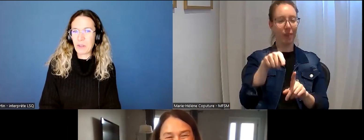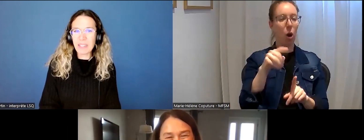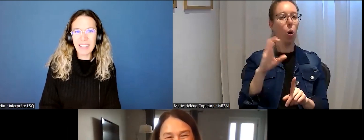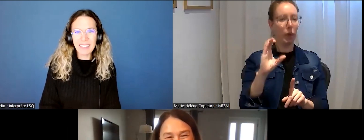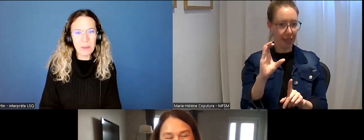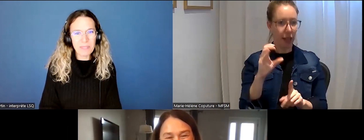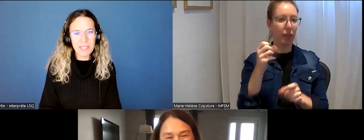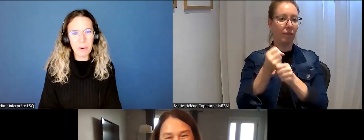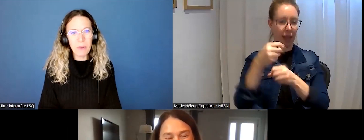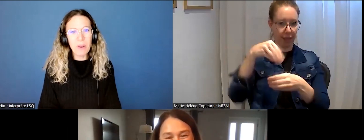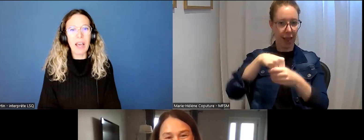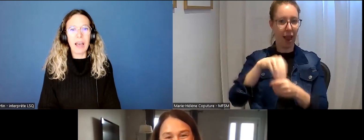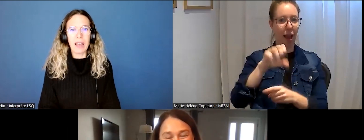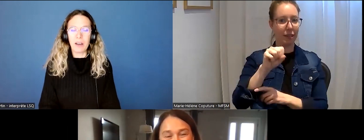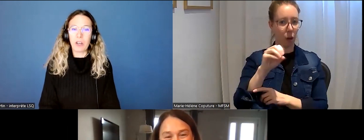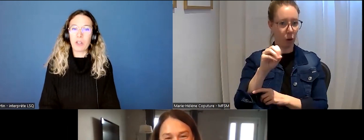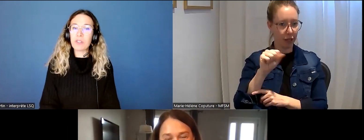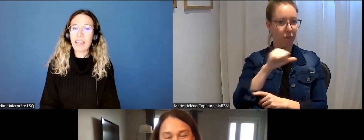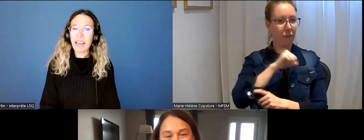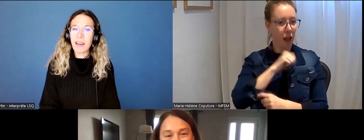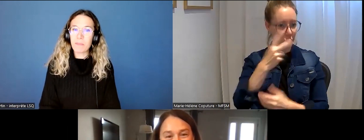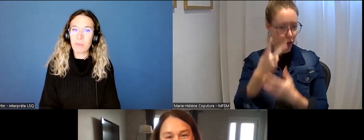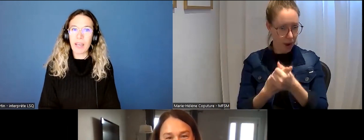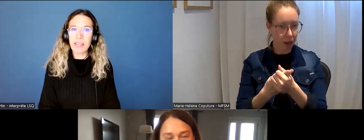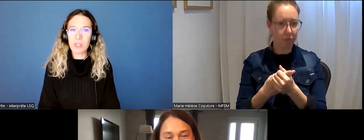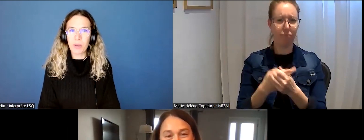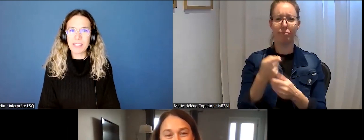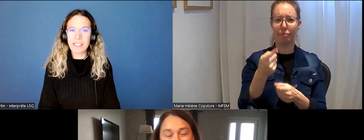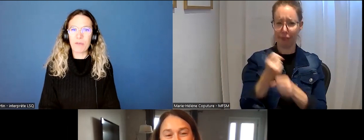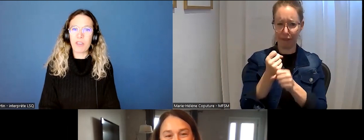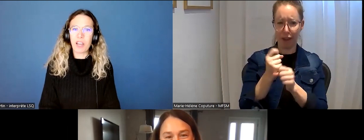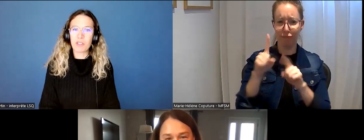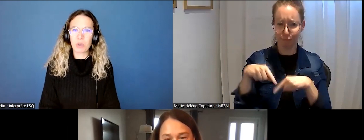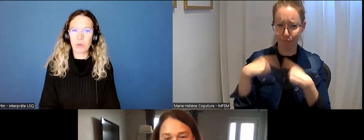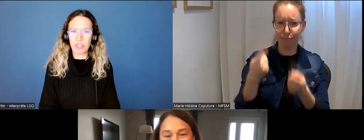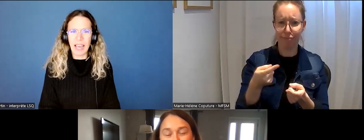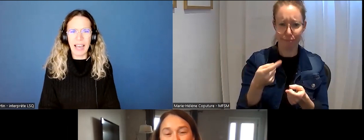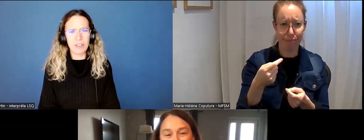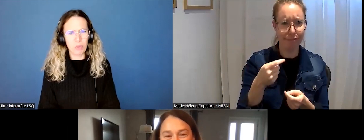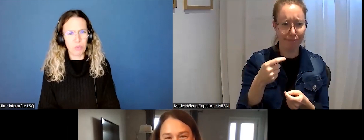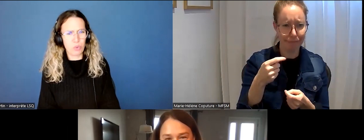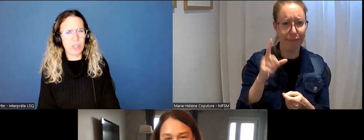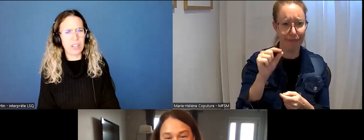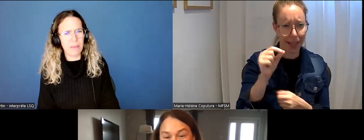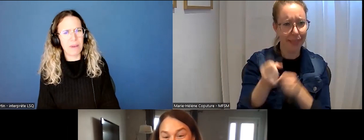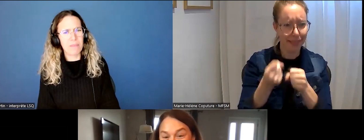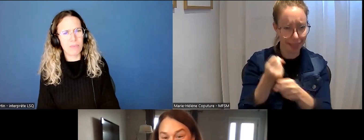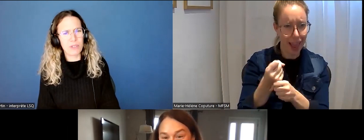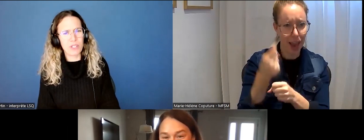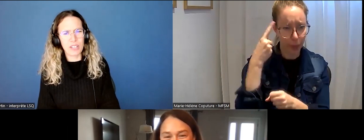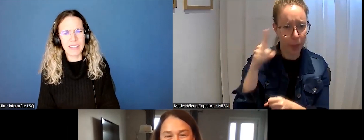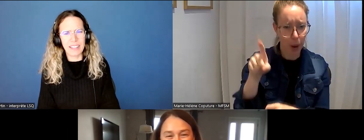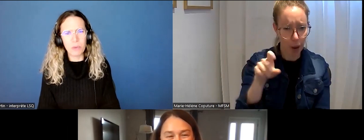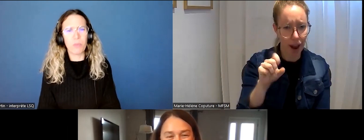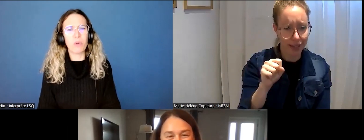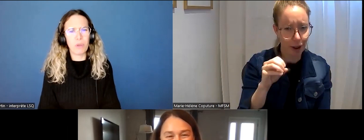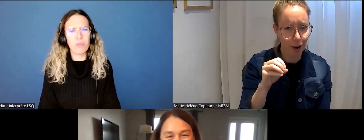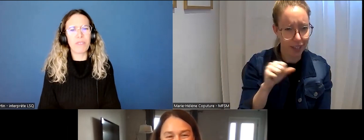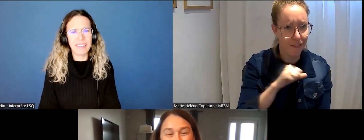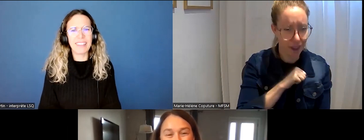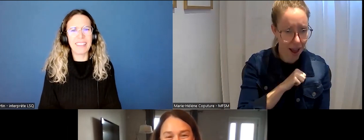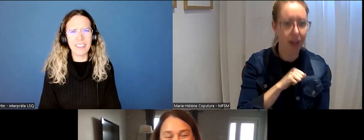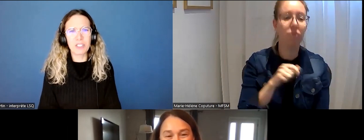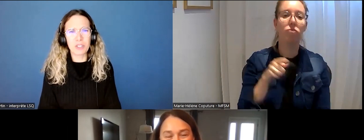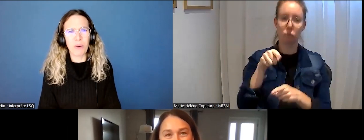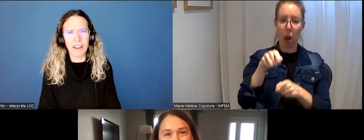Je vais te présenter un petit peu. Alors, tu travailles pour SOS Violence conjugale depuis quand même plusieurs années, au moins une